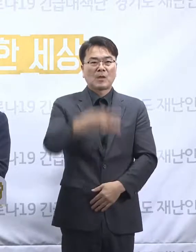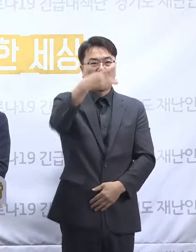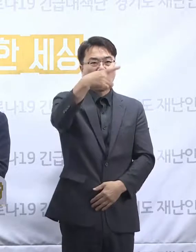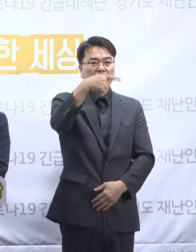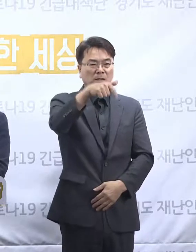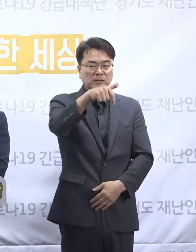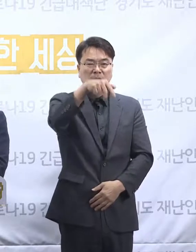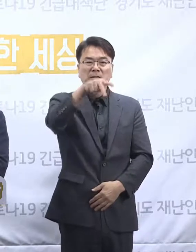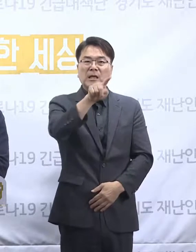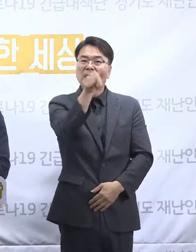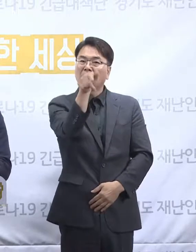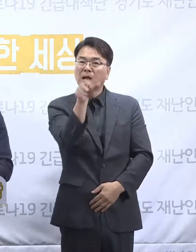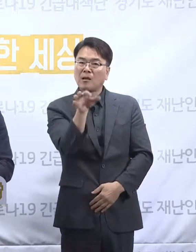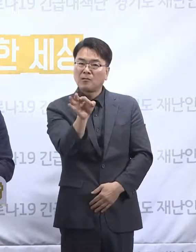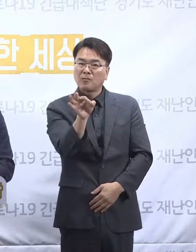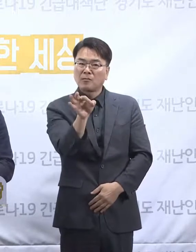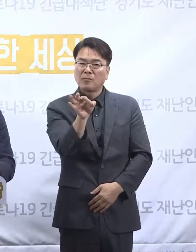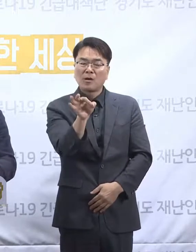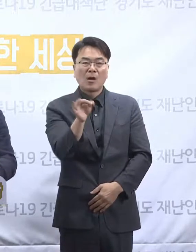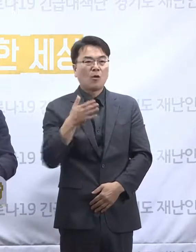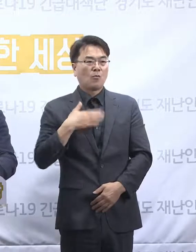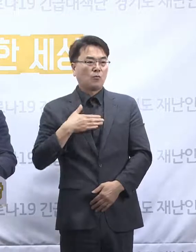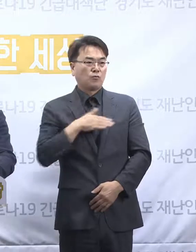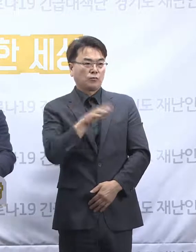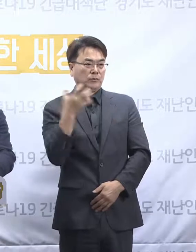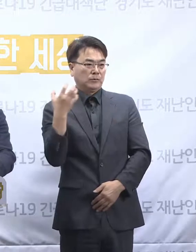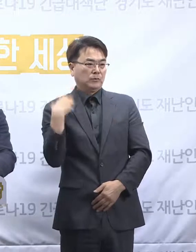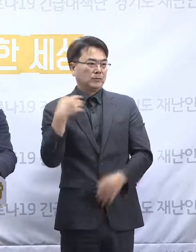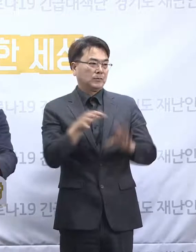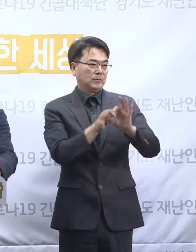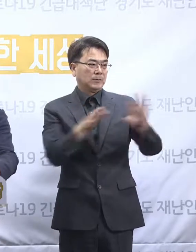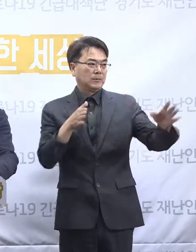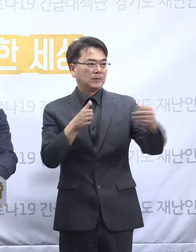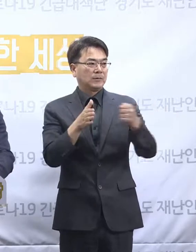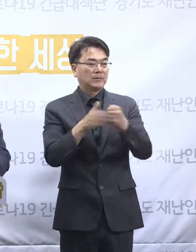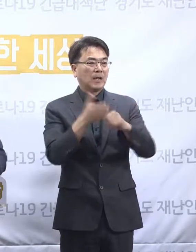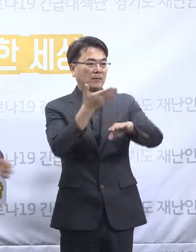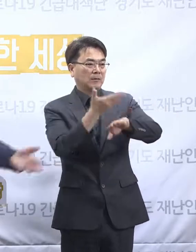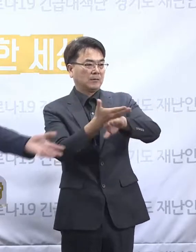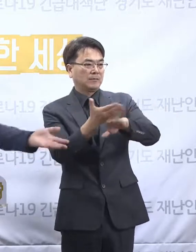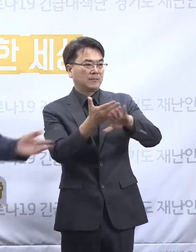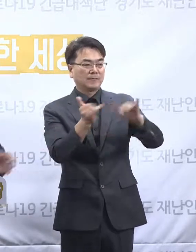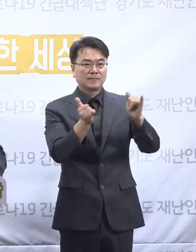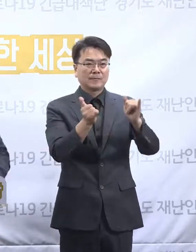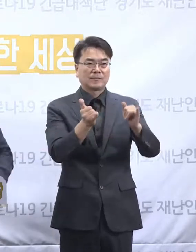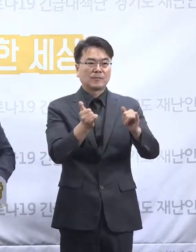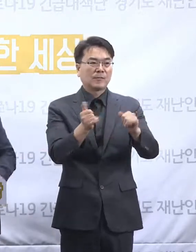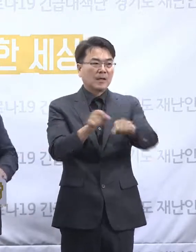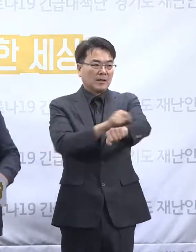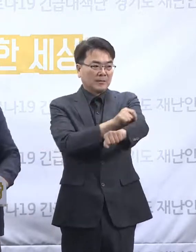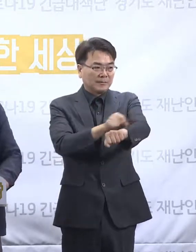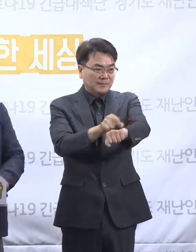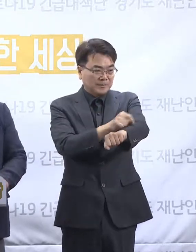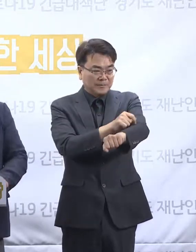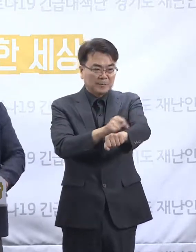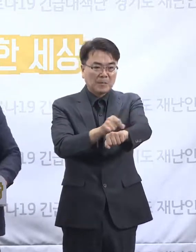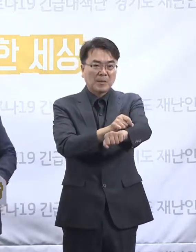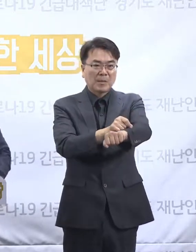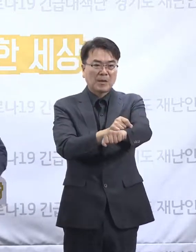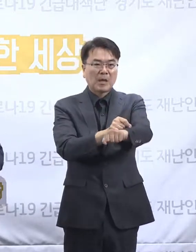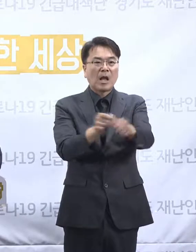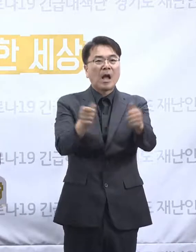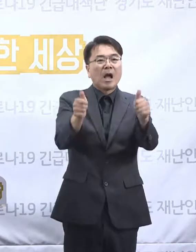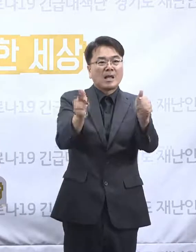특사경 수사 부분에 대해서는 저희가 좀 알기가 어려운데 답변 예예. 복지국장님께서 말씀해